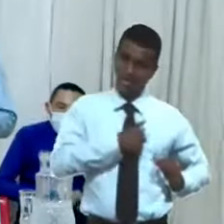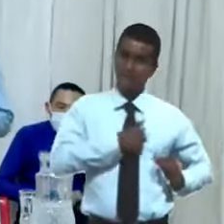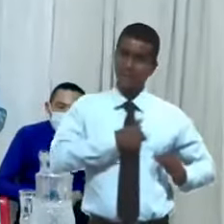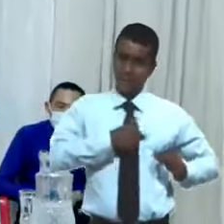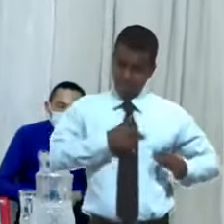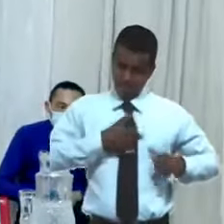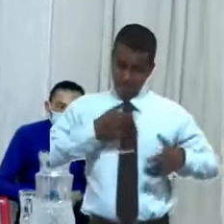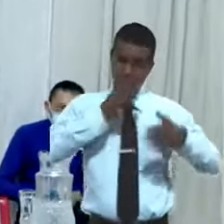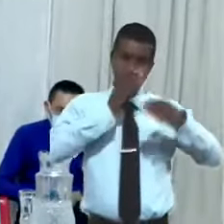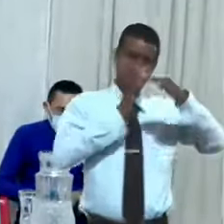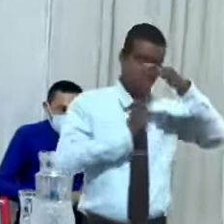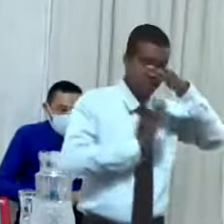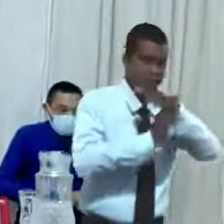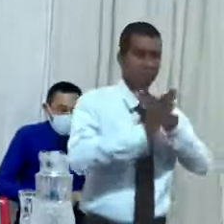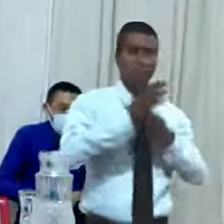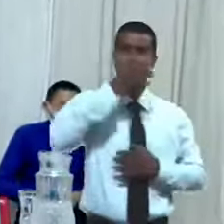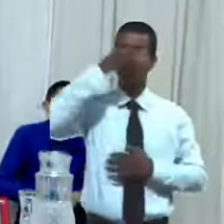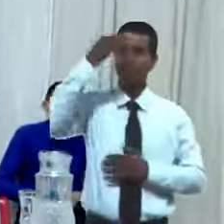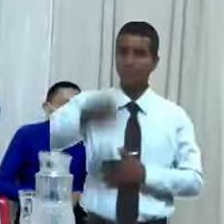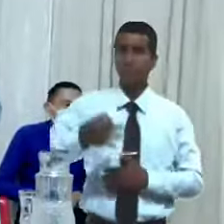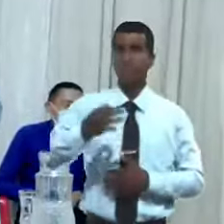humillación ante Dios